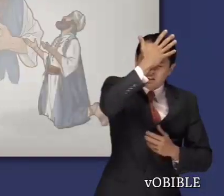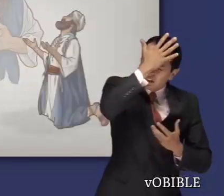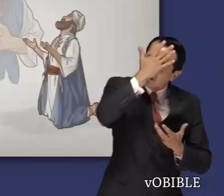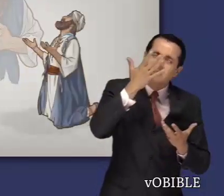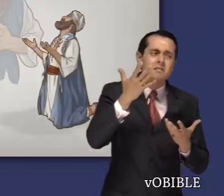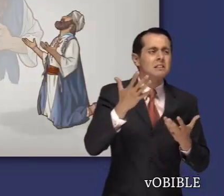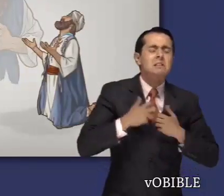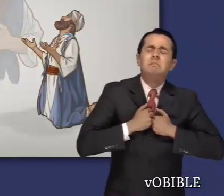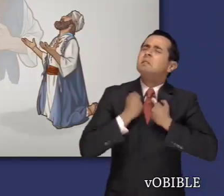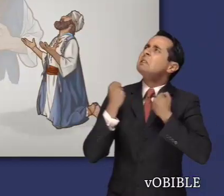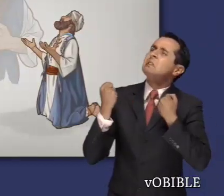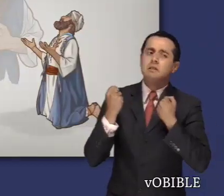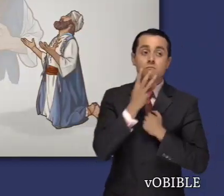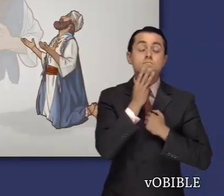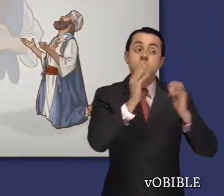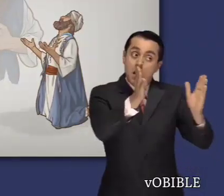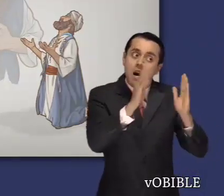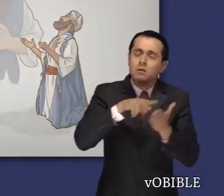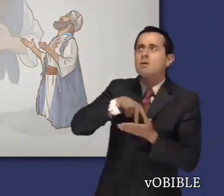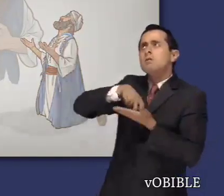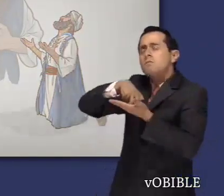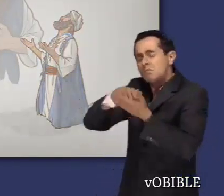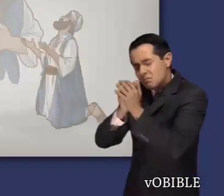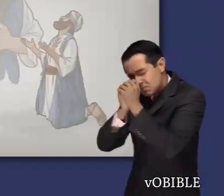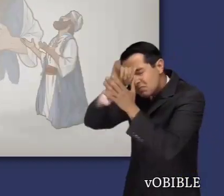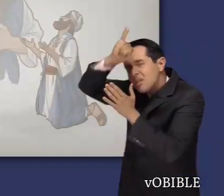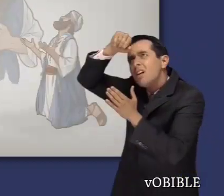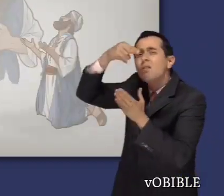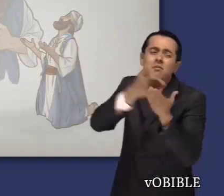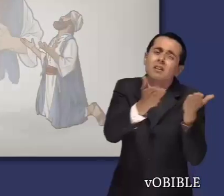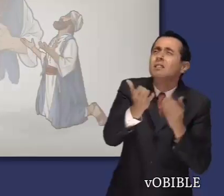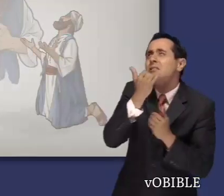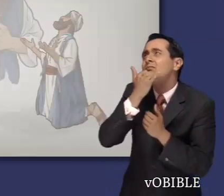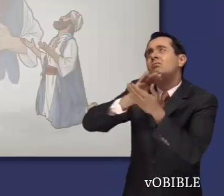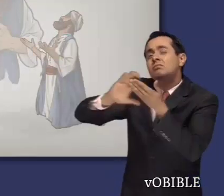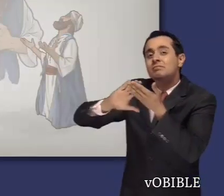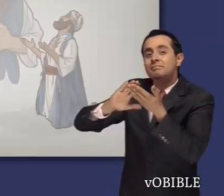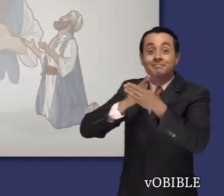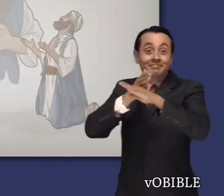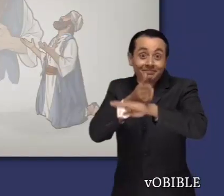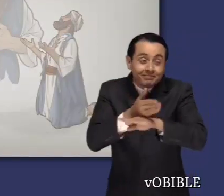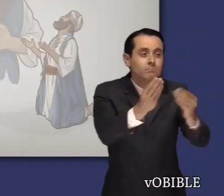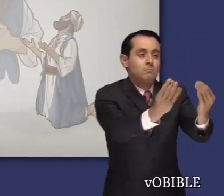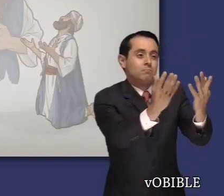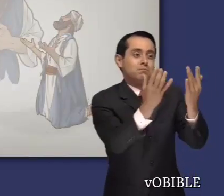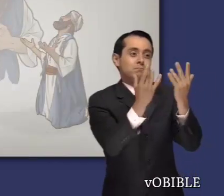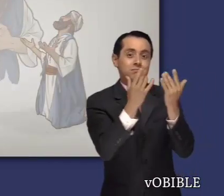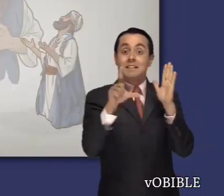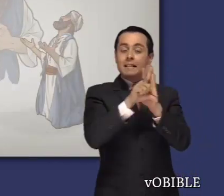Entonces, hizo una oración pública para acercarse a Jehová y dio pasos para que el pueblo volviera a estar bien